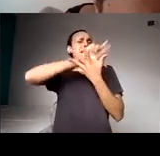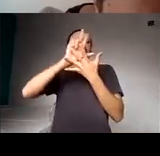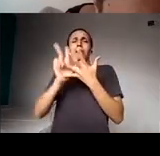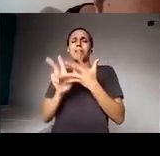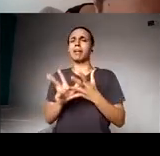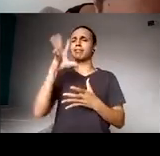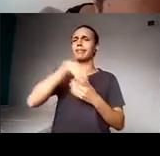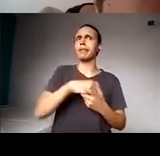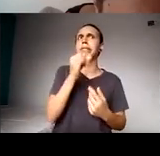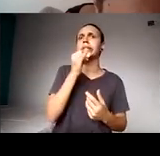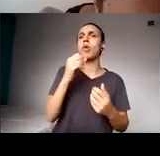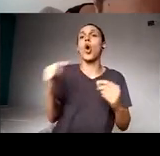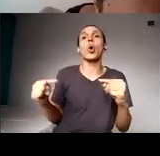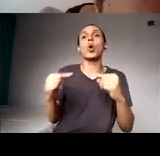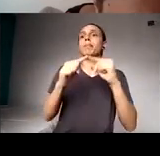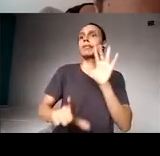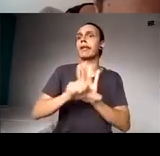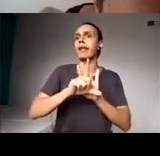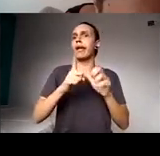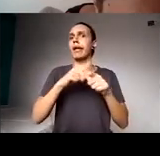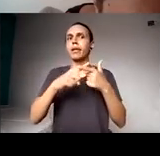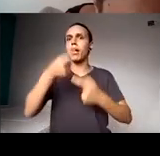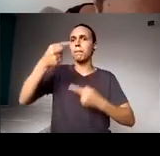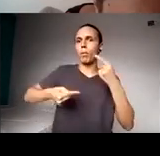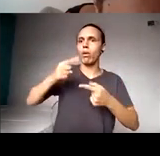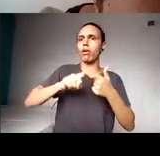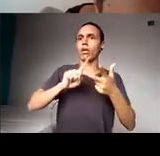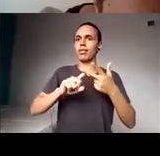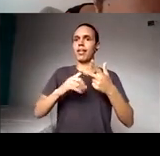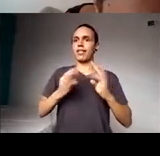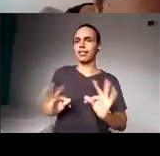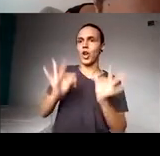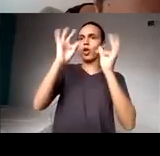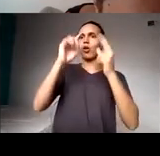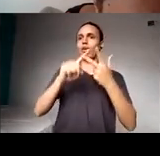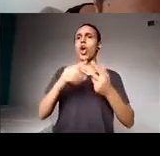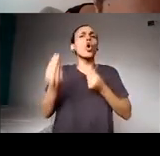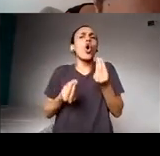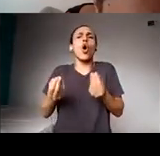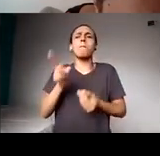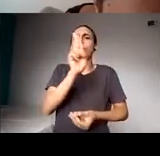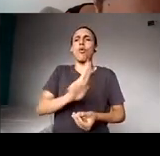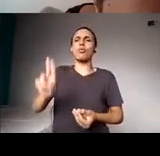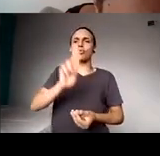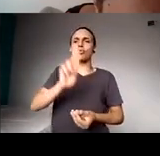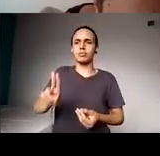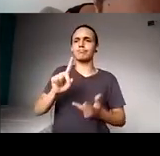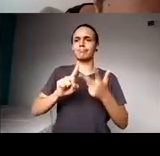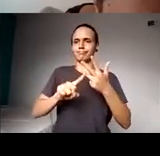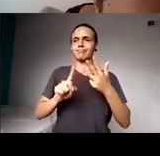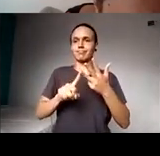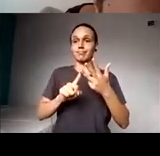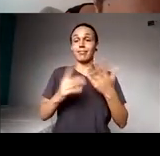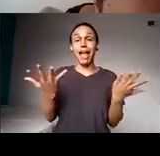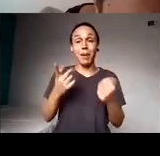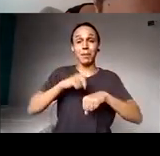legais, políticas, tecnológicas, usabilidade, né? Agora, com a pandemia, a gente tem